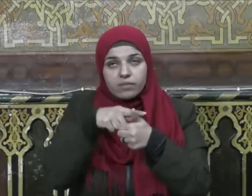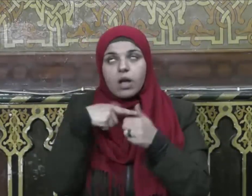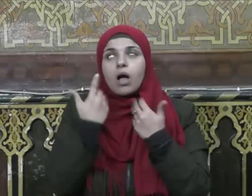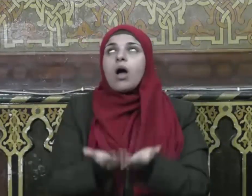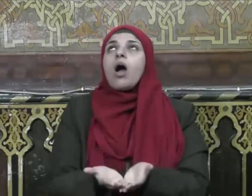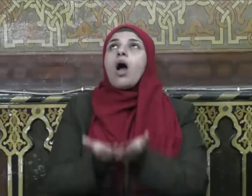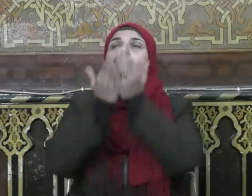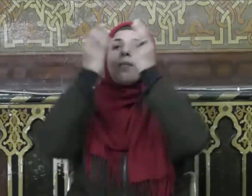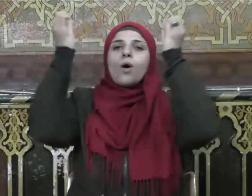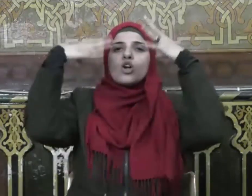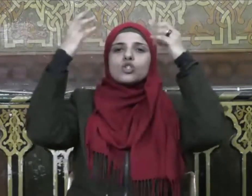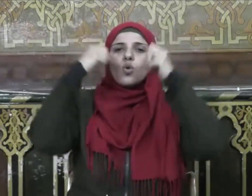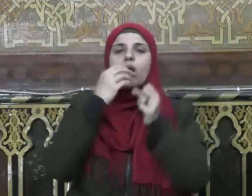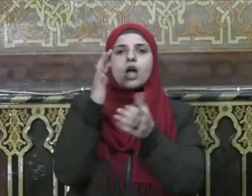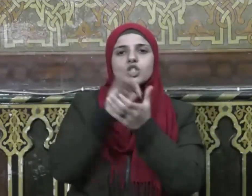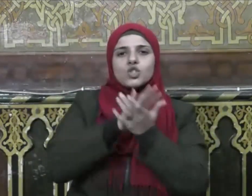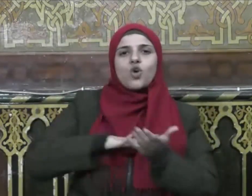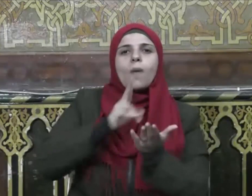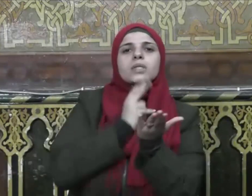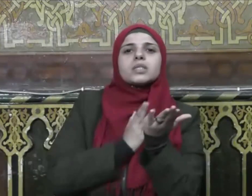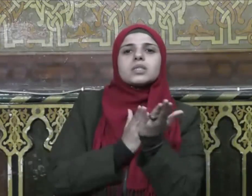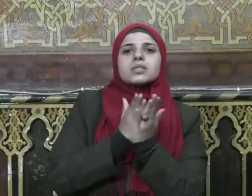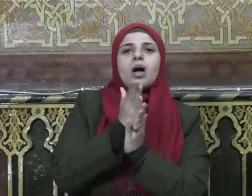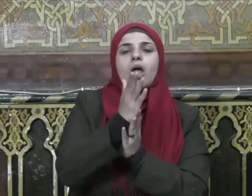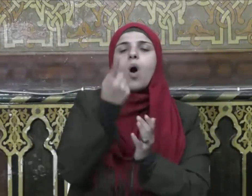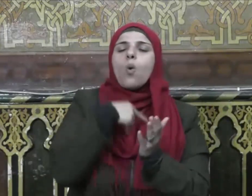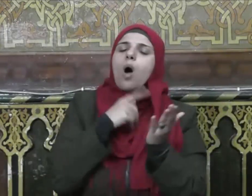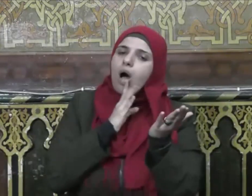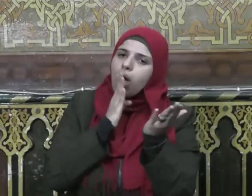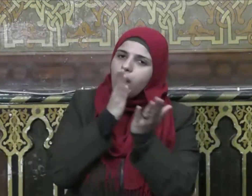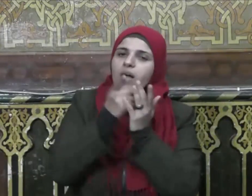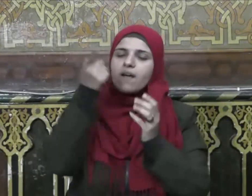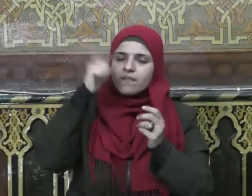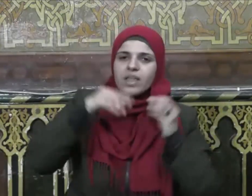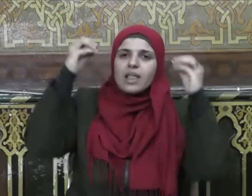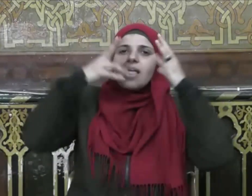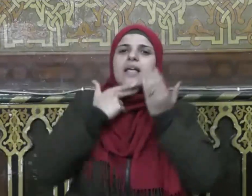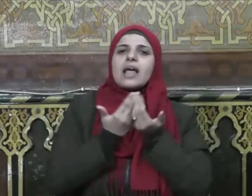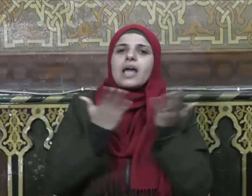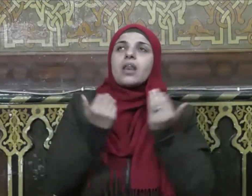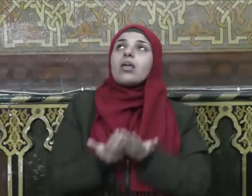ارزقنا الصحبة الصالحة وحقق لنا ثمرتها يا رب العالمين